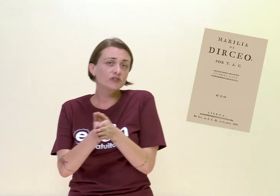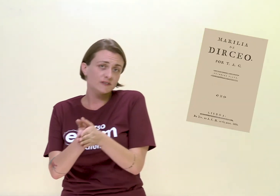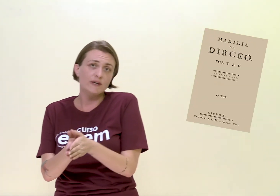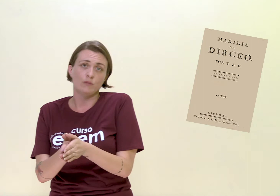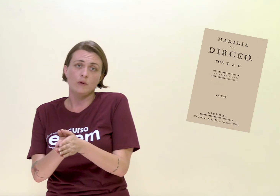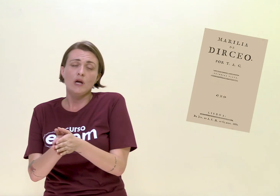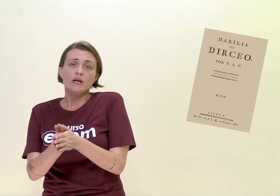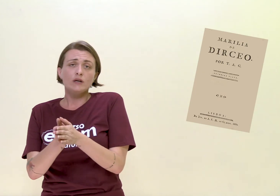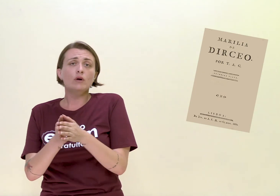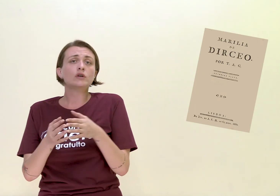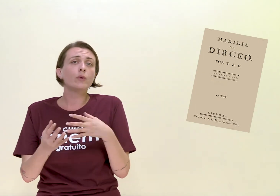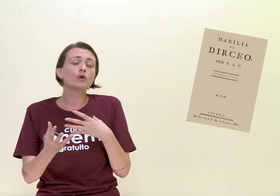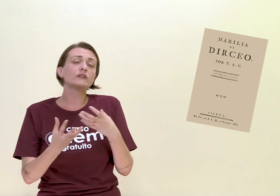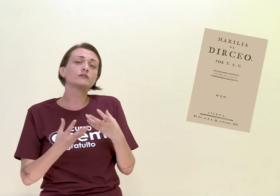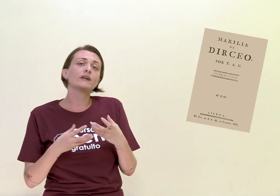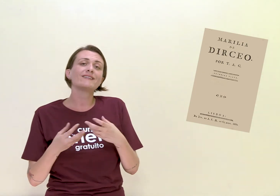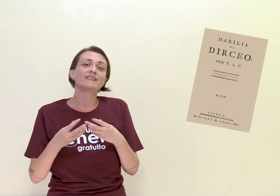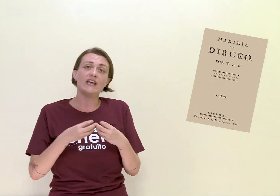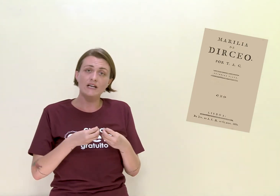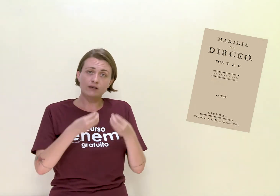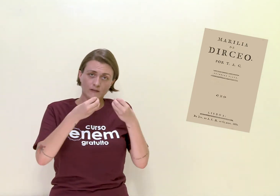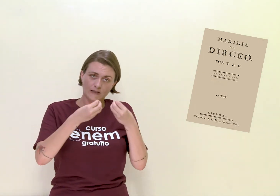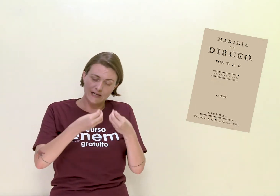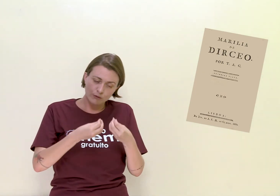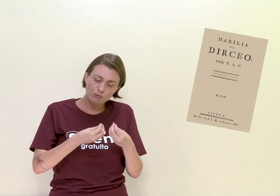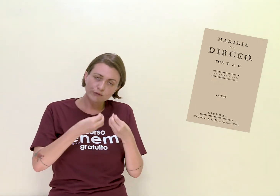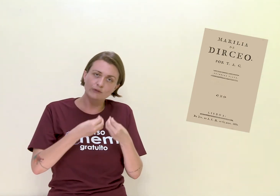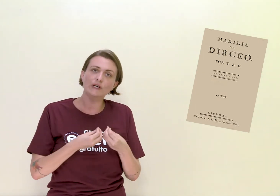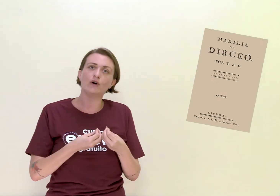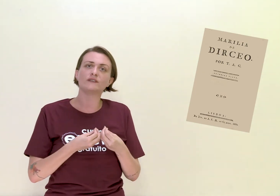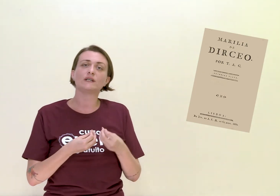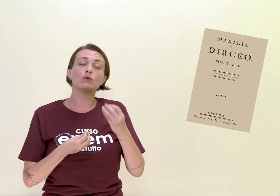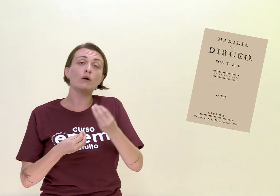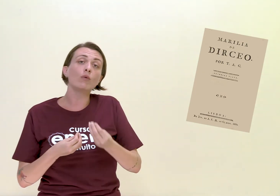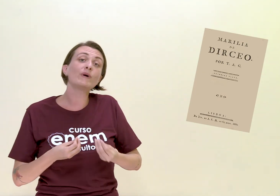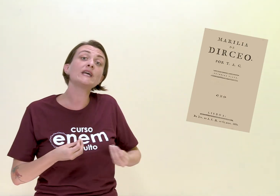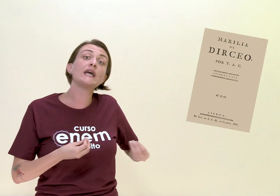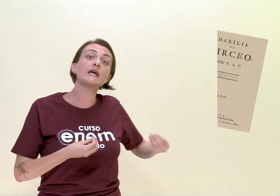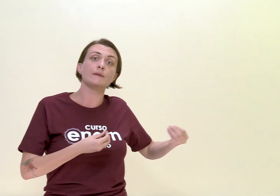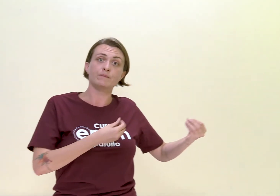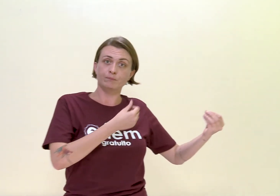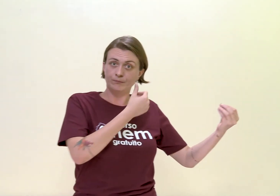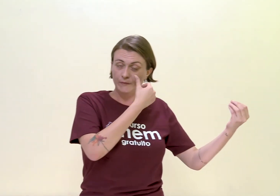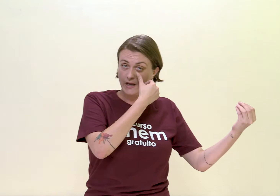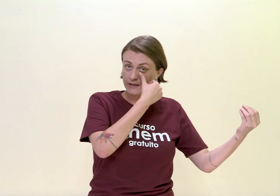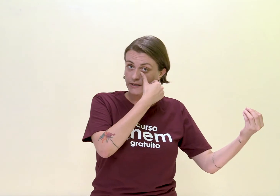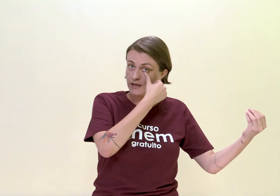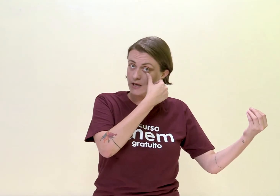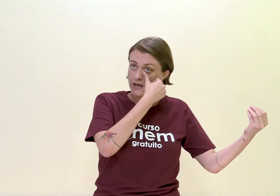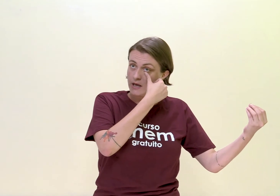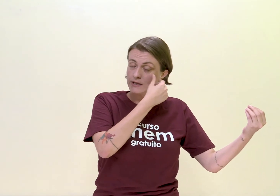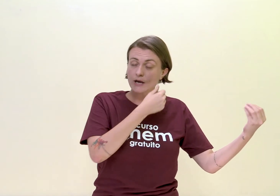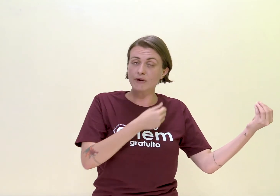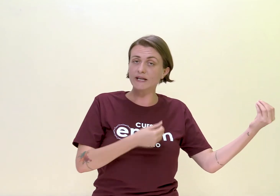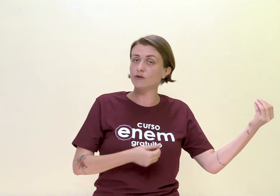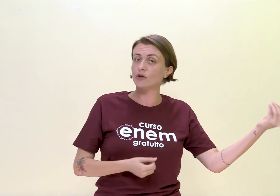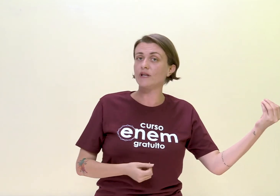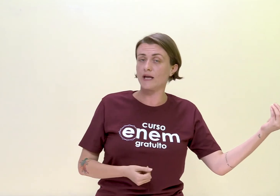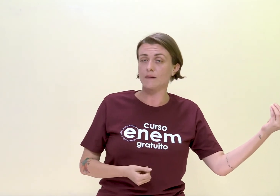Dirceu, que conta um pouco da história dele, Cláudio Manuel da Costa, com a companheira, que é a Maria Doroteia.